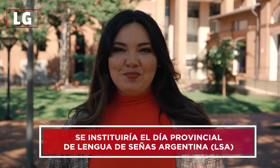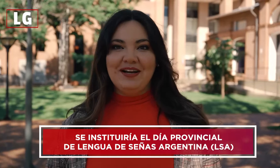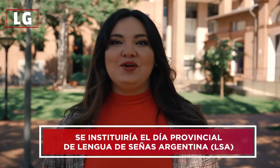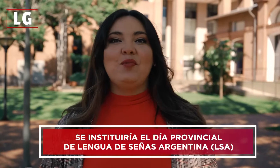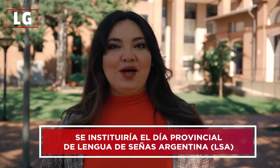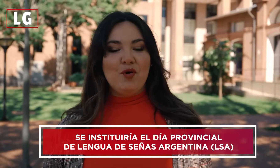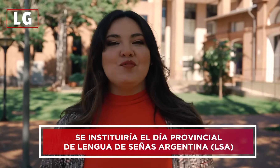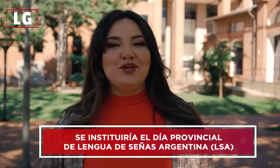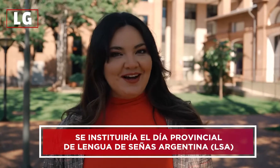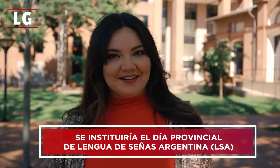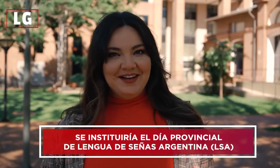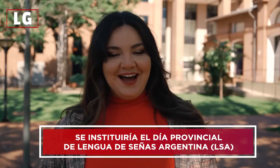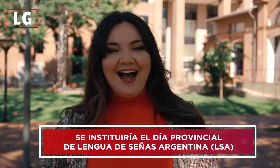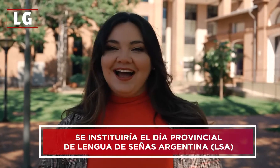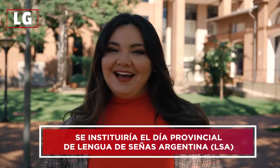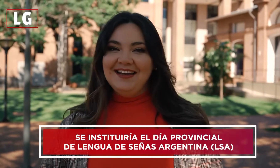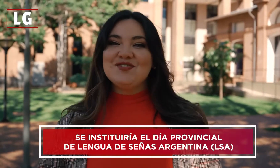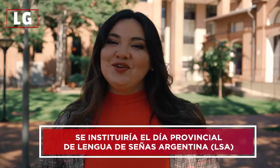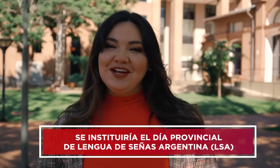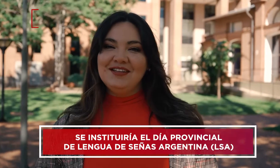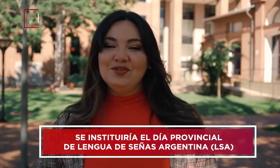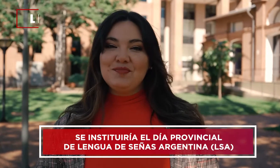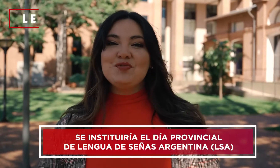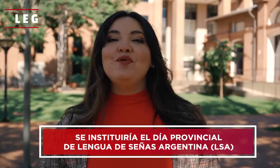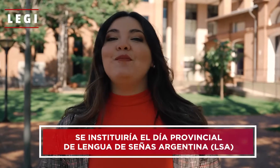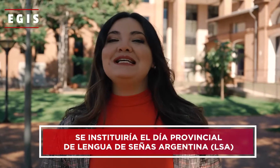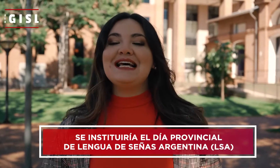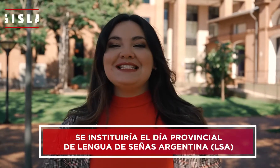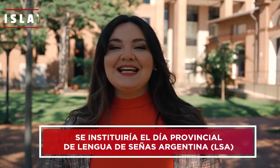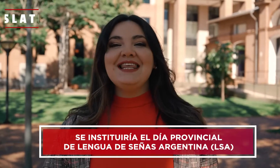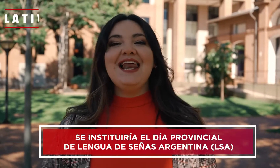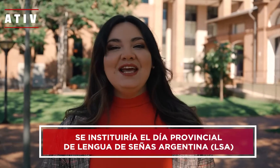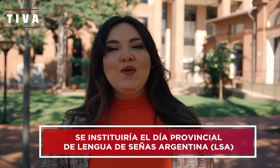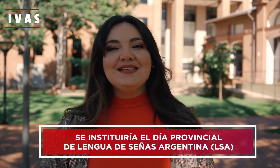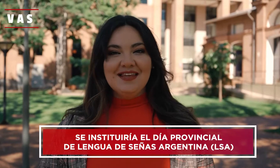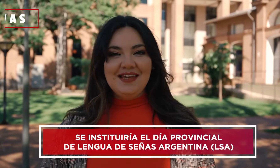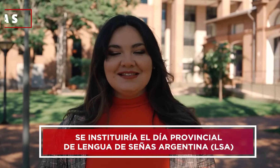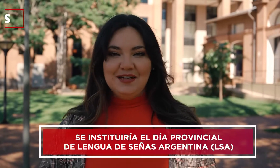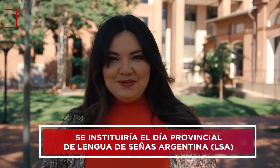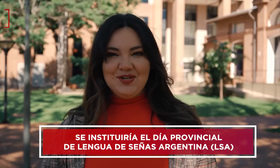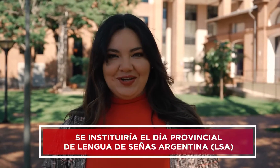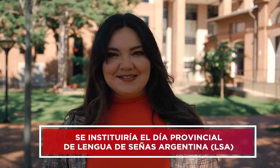para que nos podamos comunicar. Acá en Sorora te contamos un poco más acerca de la lengua de señas en misiones.